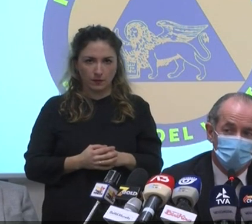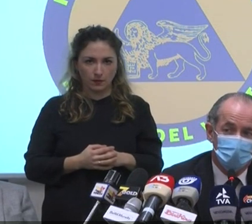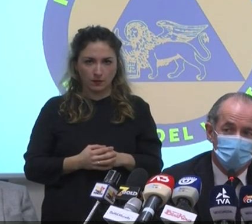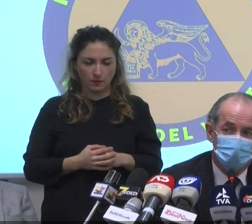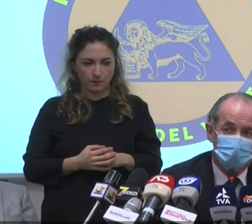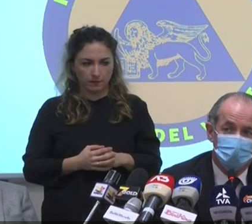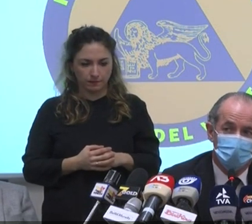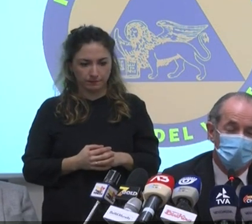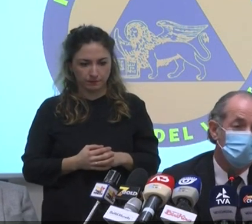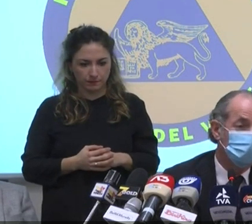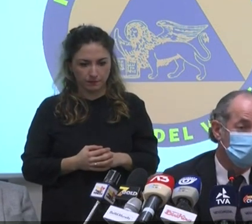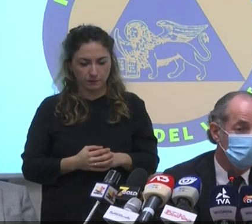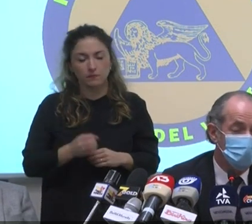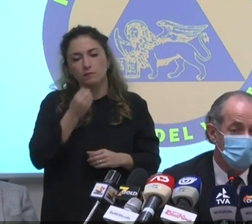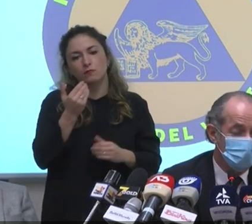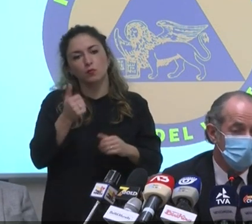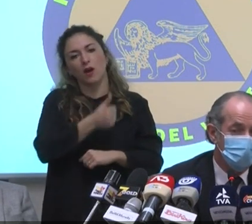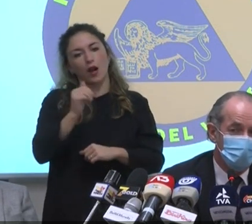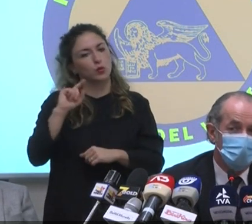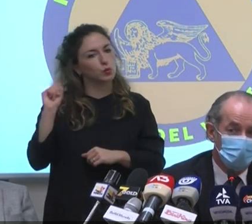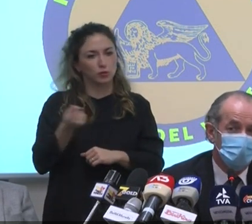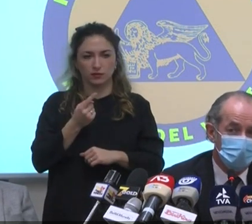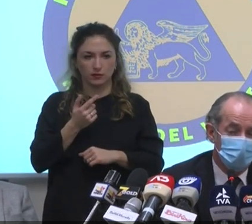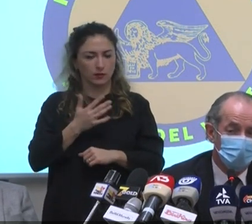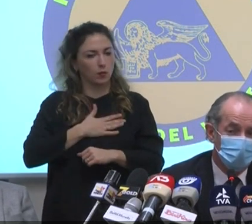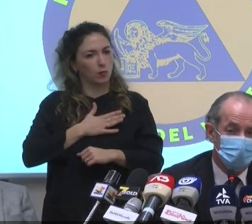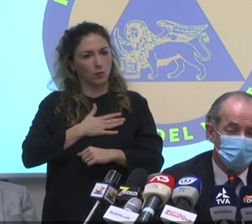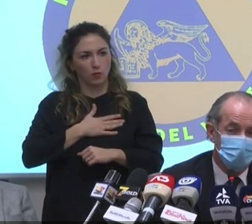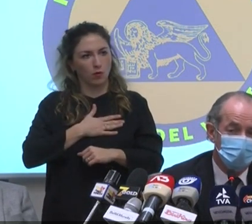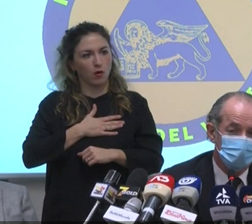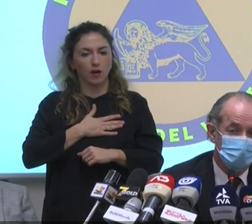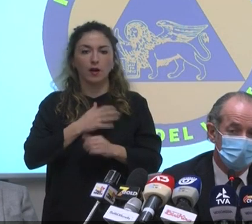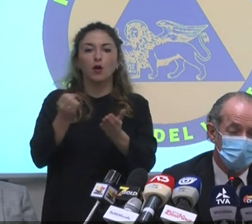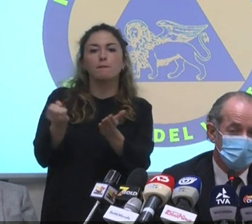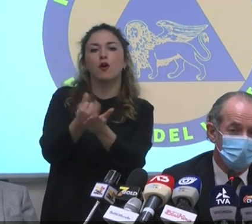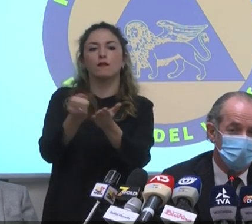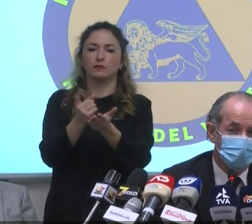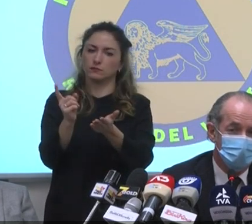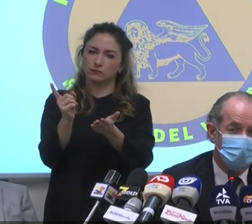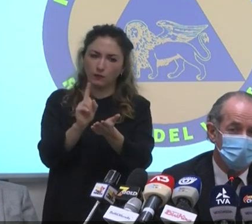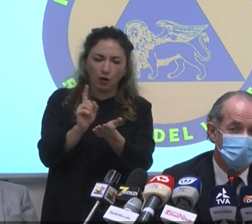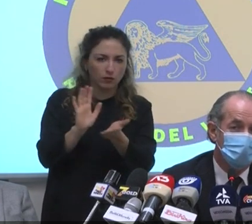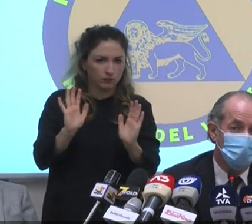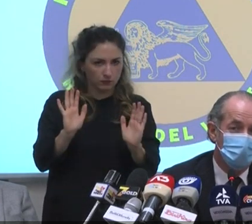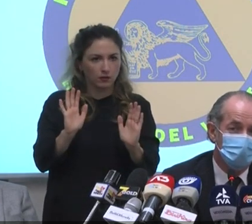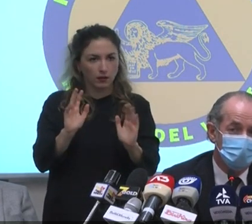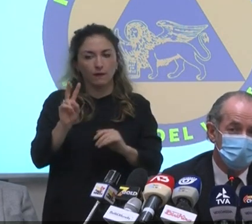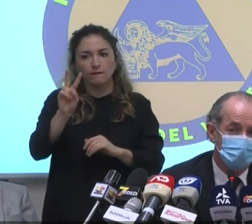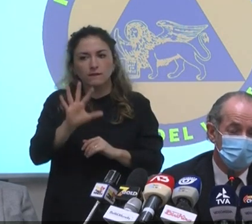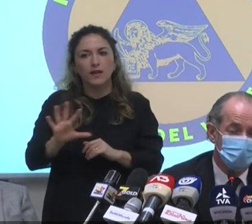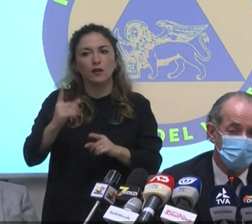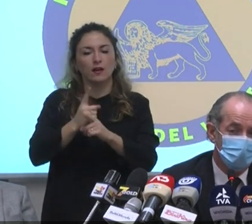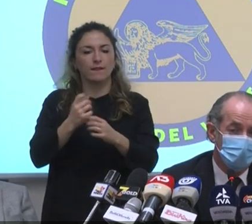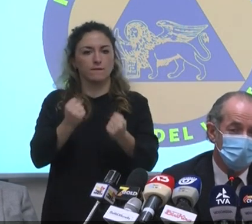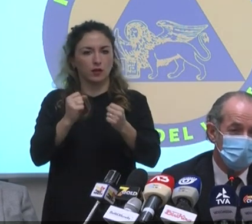auguro buon anno a tutti comunque veramente di cuore, non in maniera provocatoria penso che la forza del Veneto è essere comunità